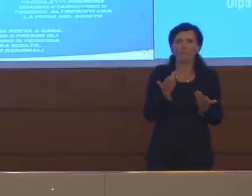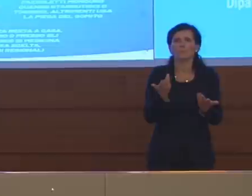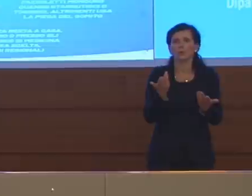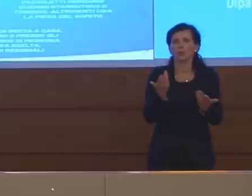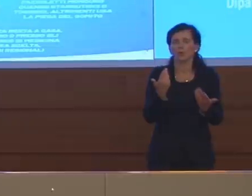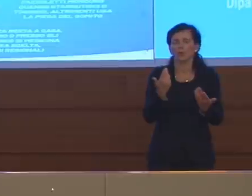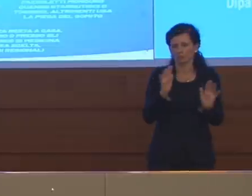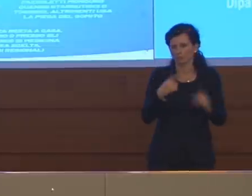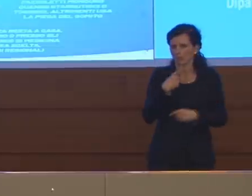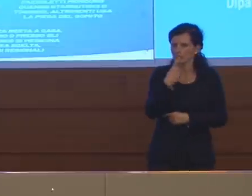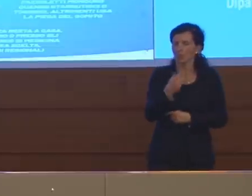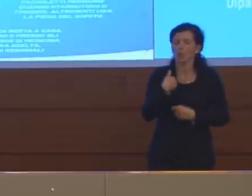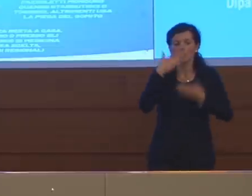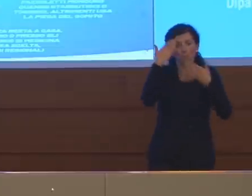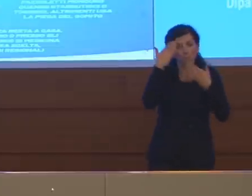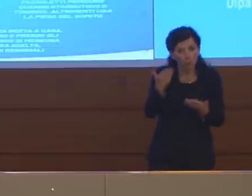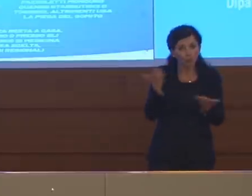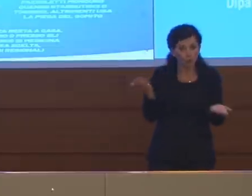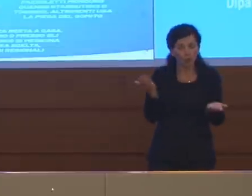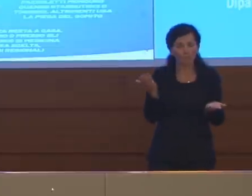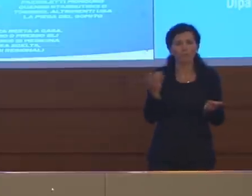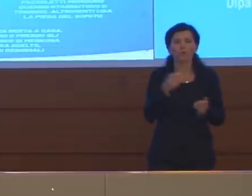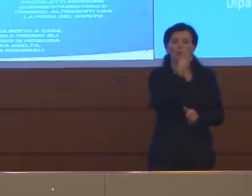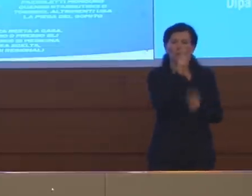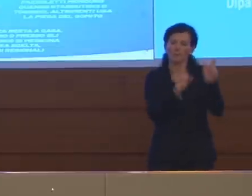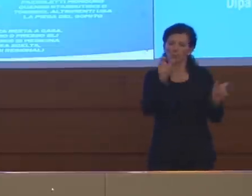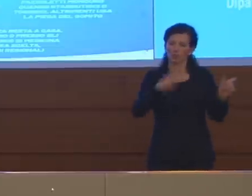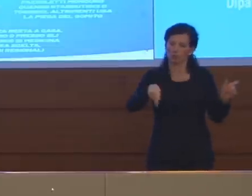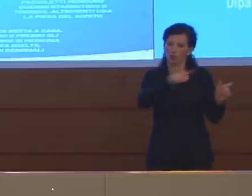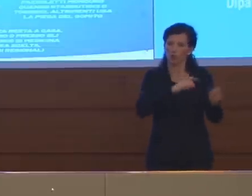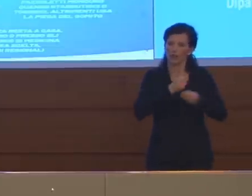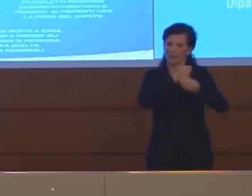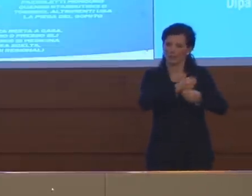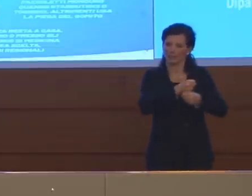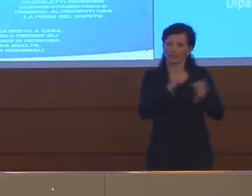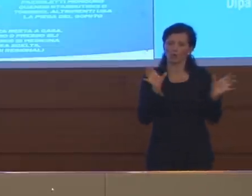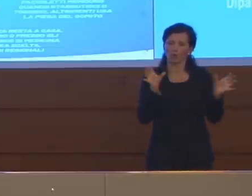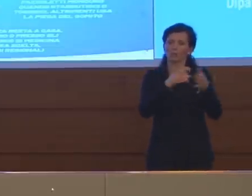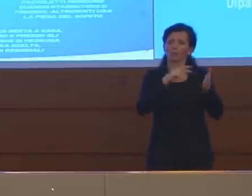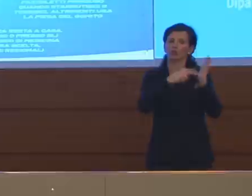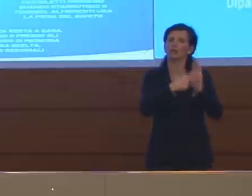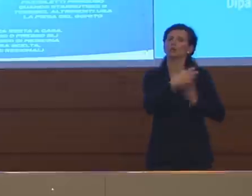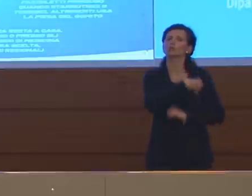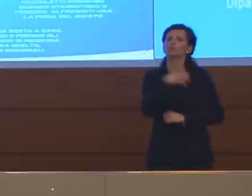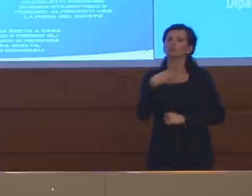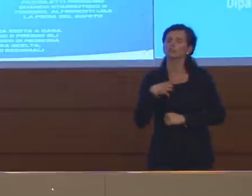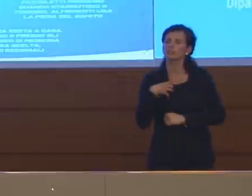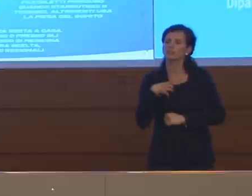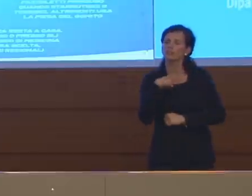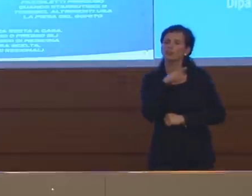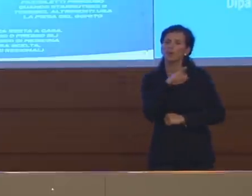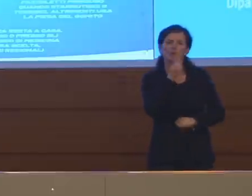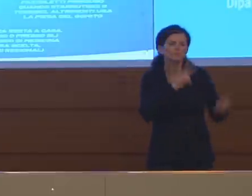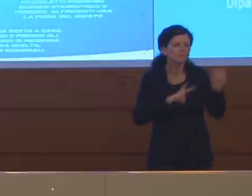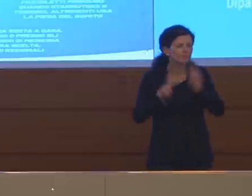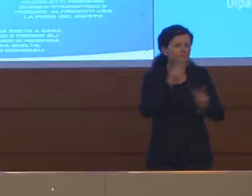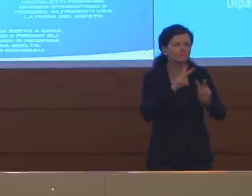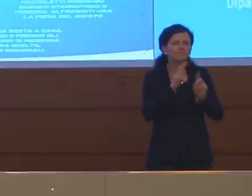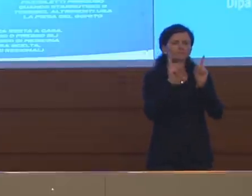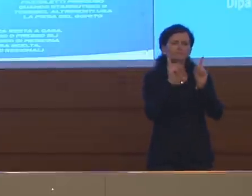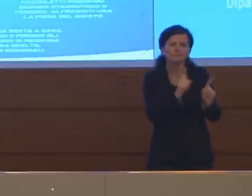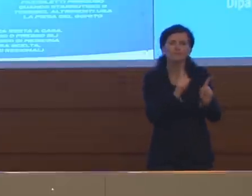i rappresentanti del Comitato Tecnico Scientifico sono individuati nella carica che